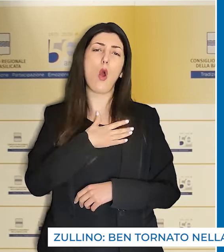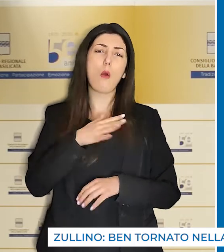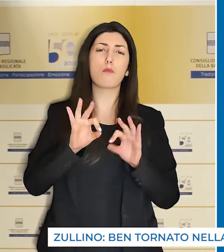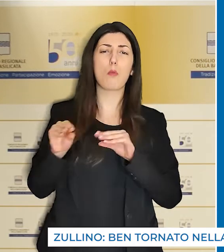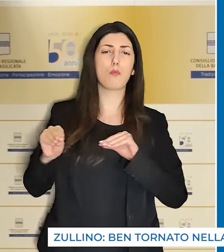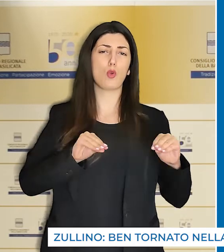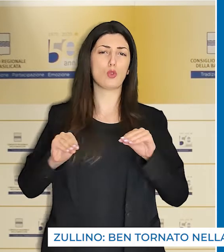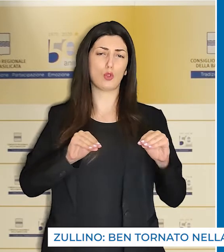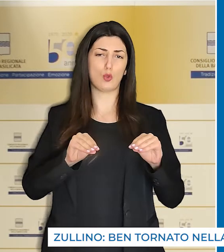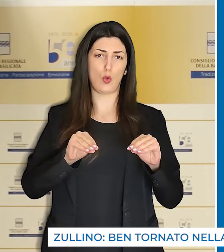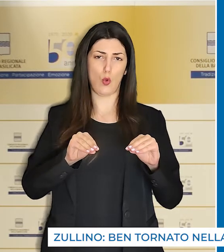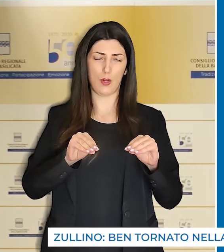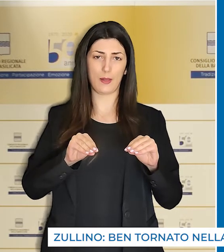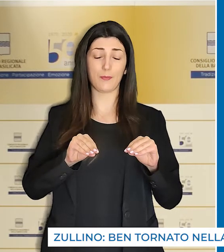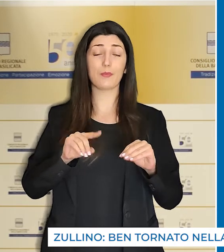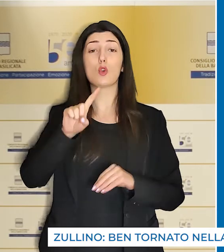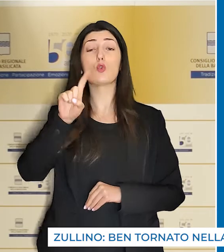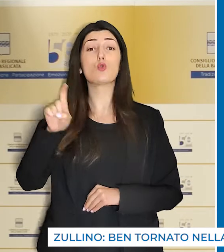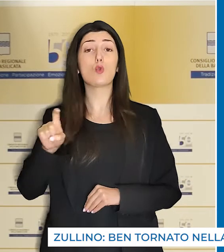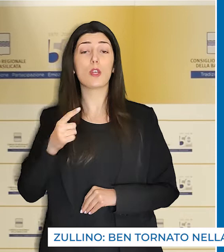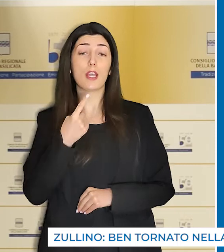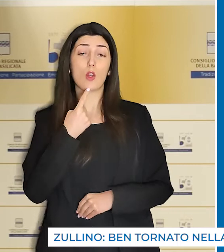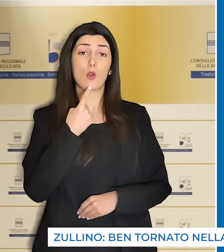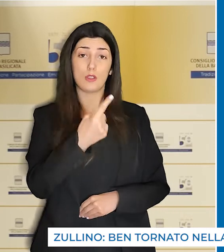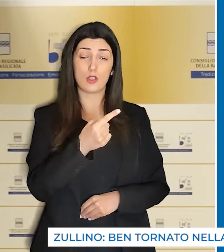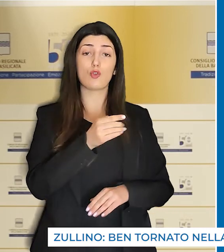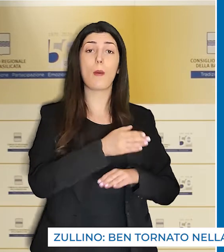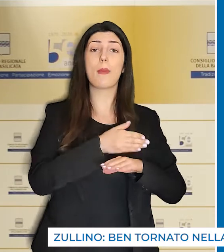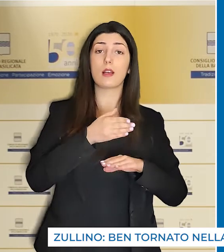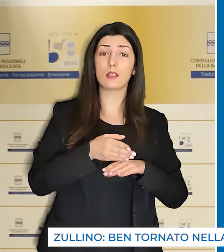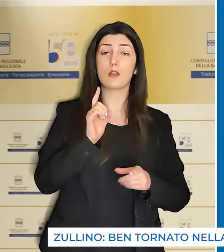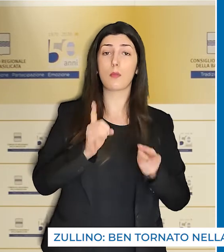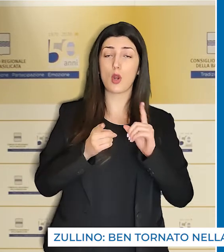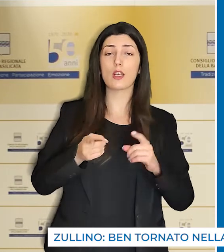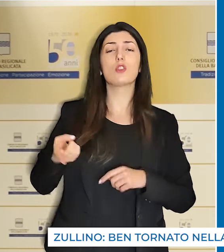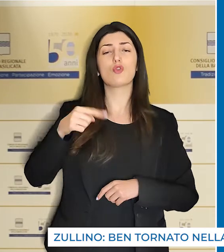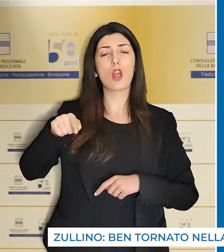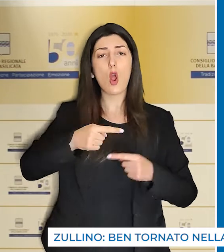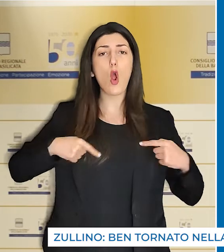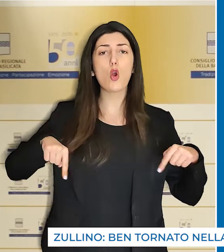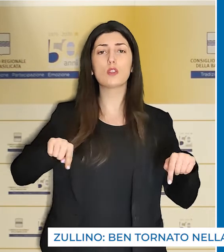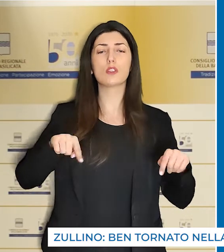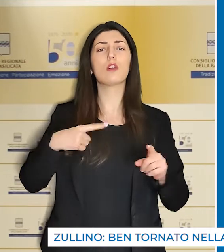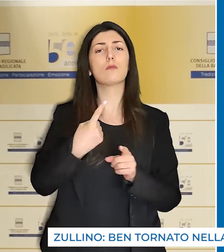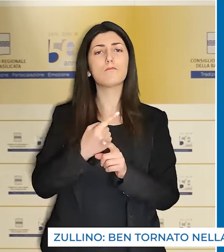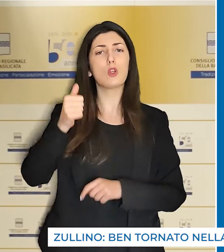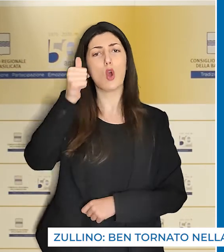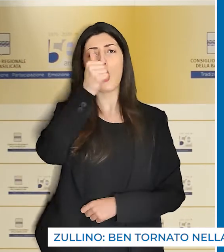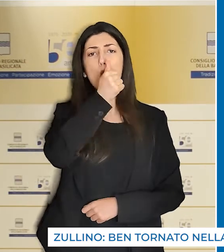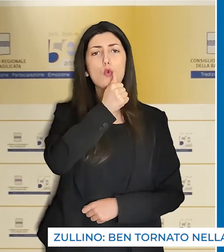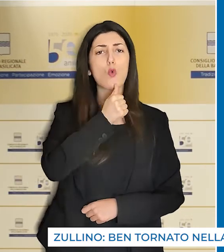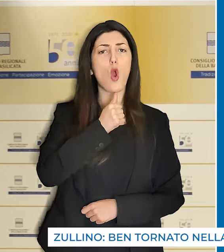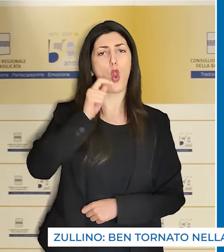Per Zullino i partiti politici ed il consiglio tutto devono tornare al loro ruolo più